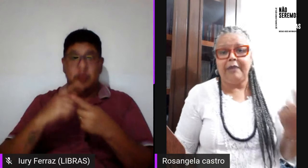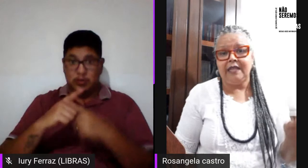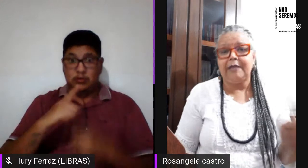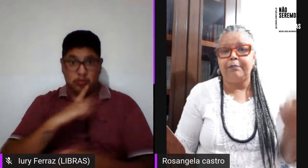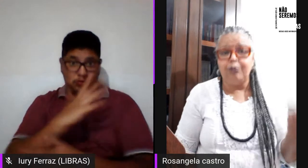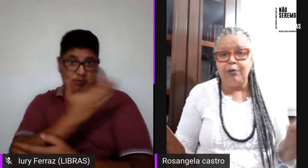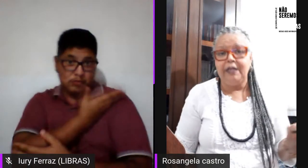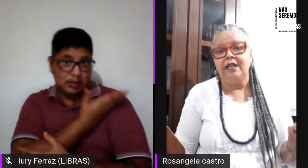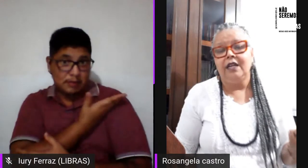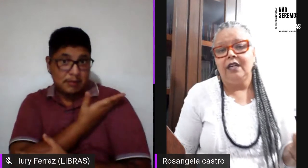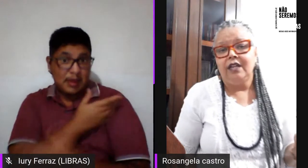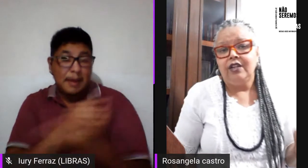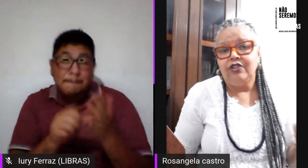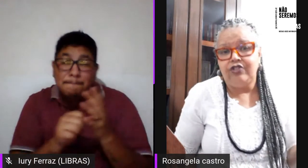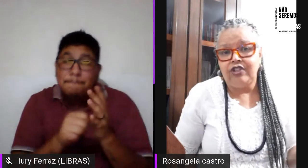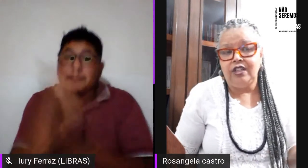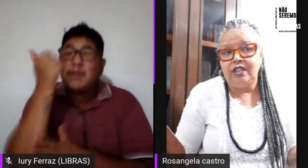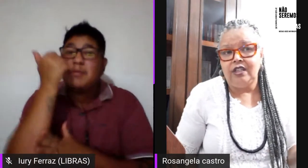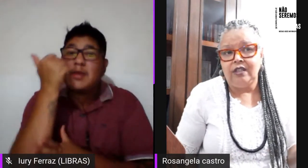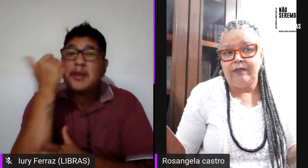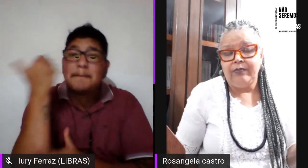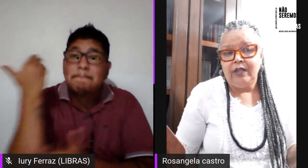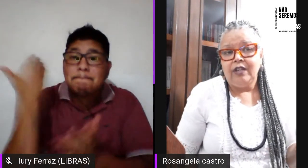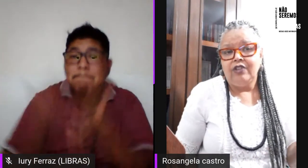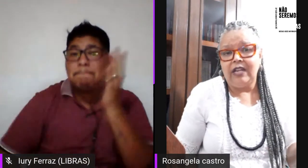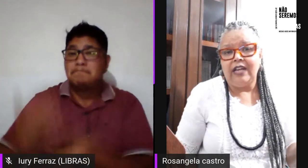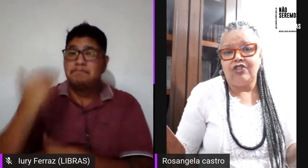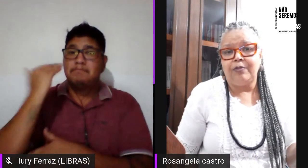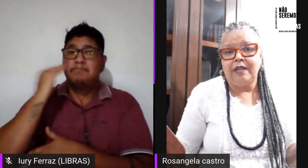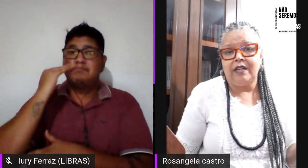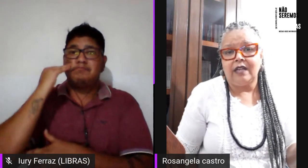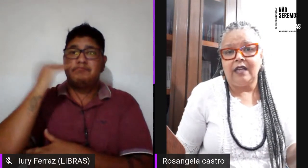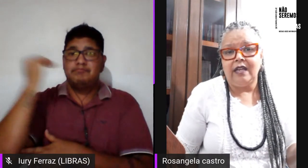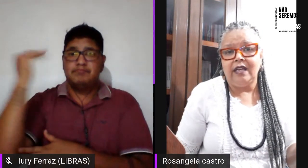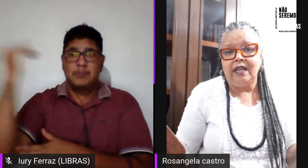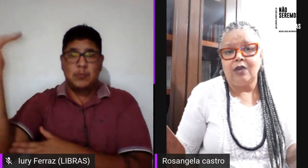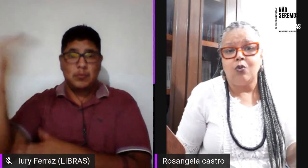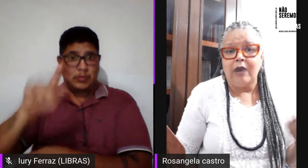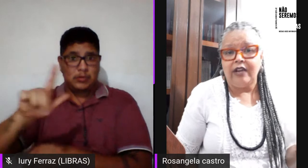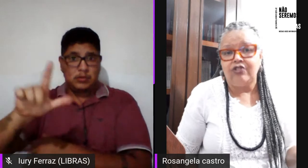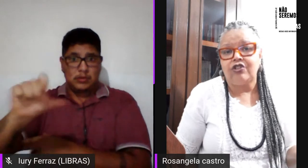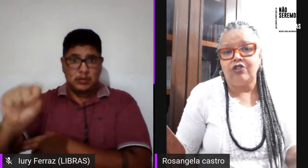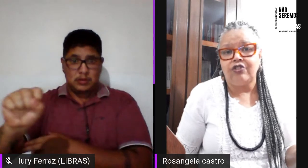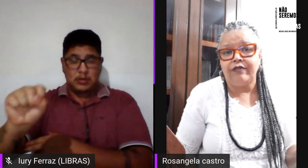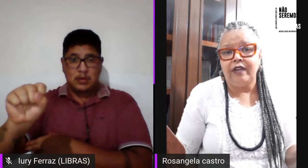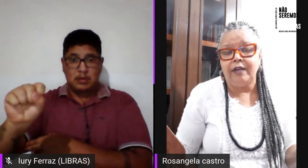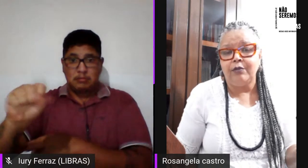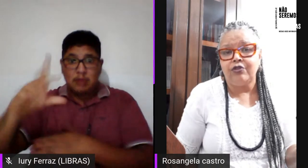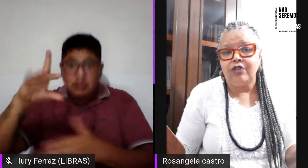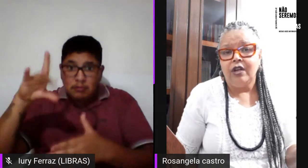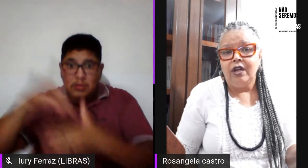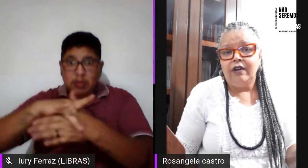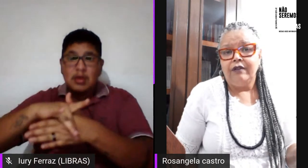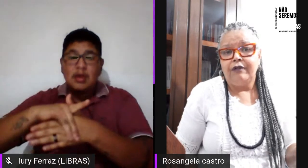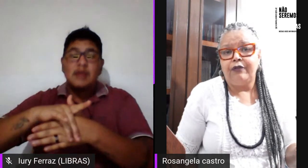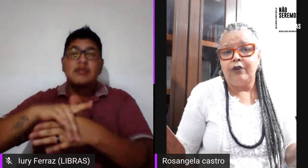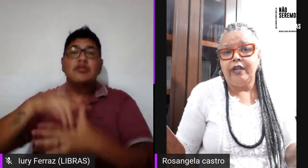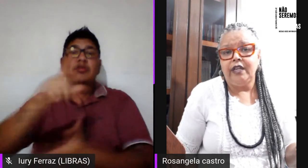primeira perda pública de lésbica com AIDS que nós tivemos